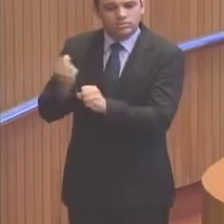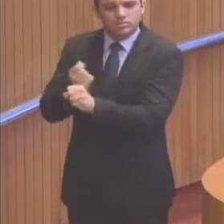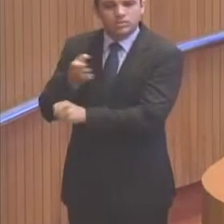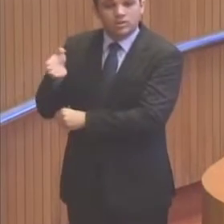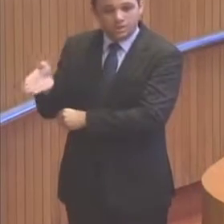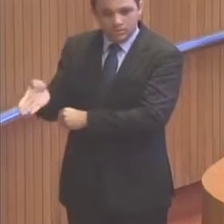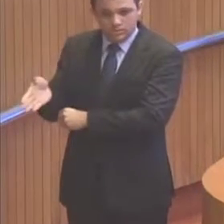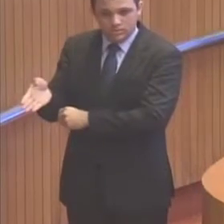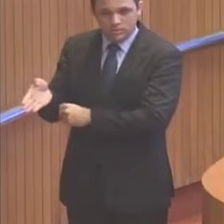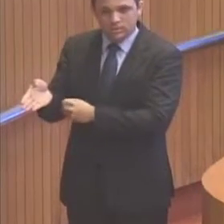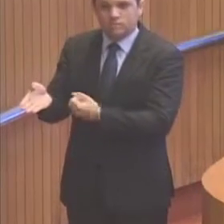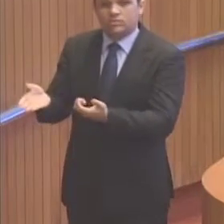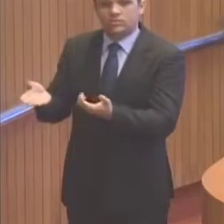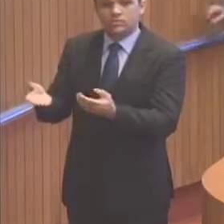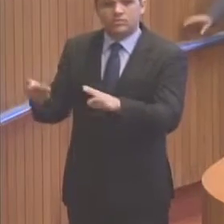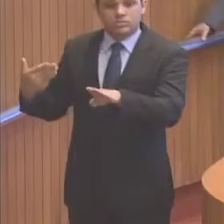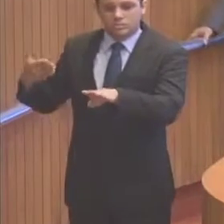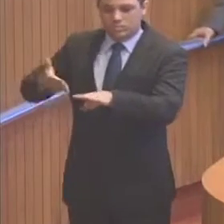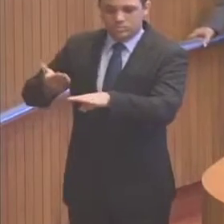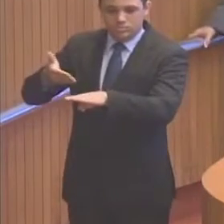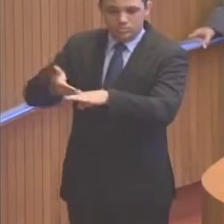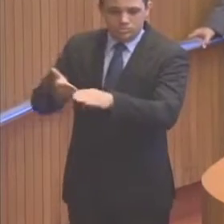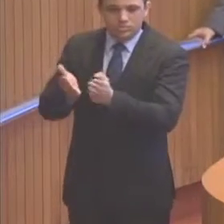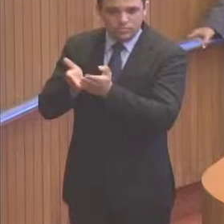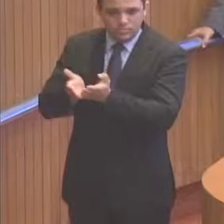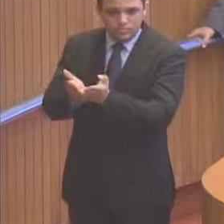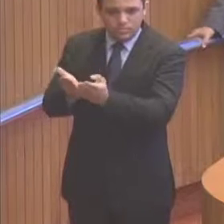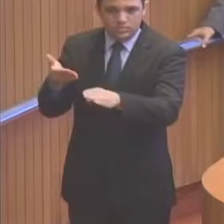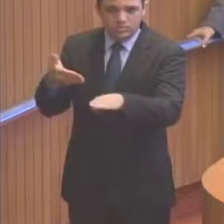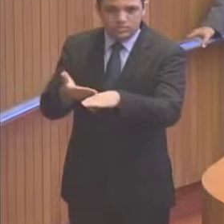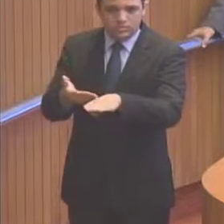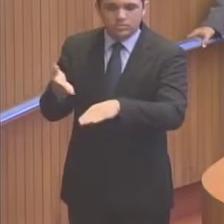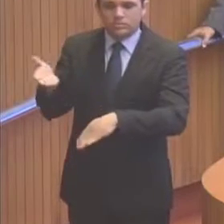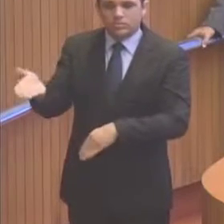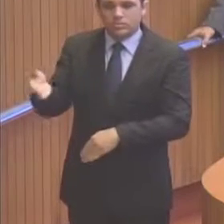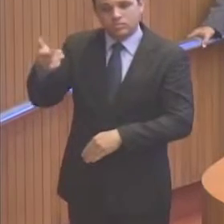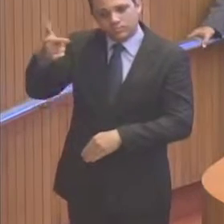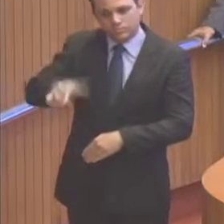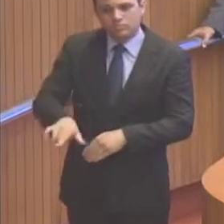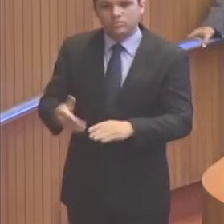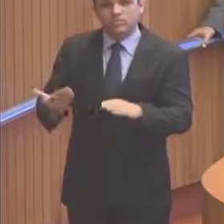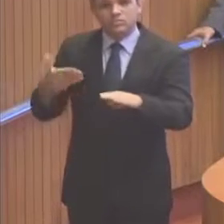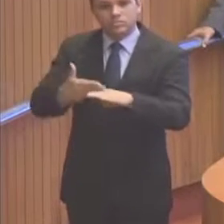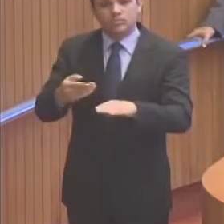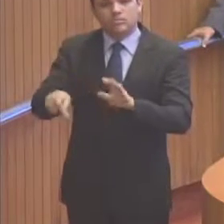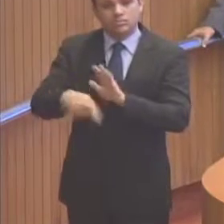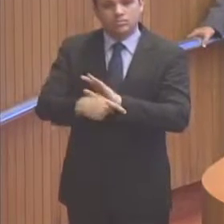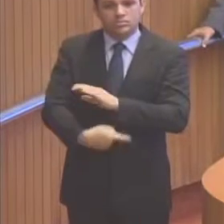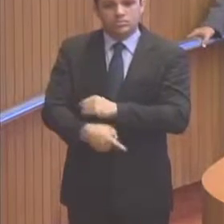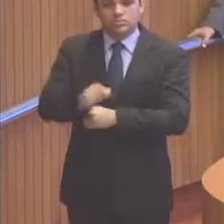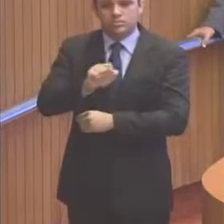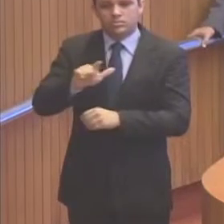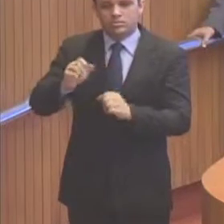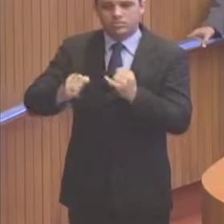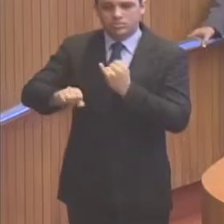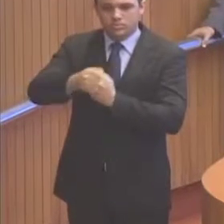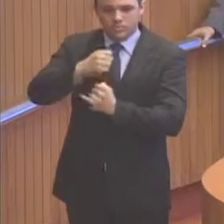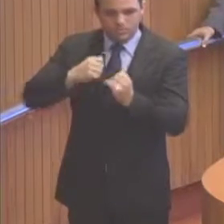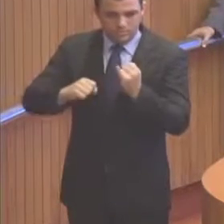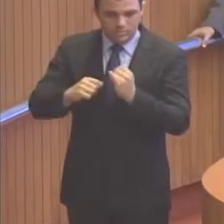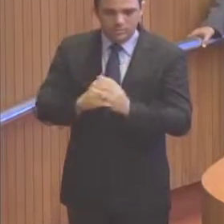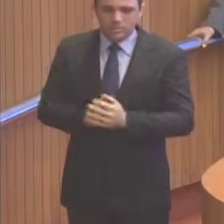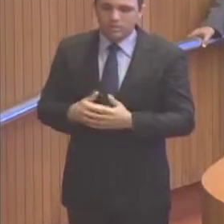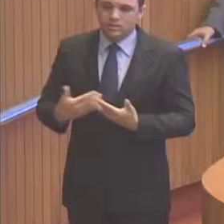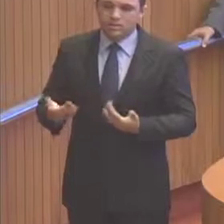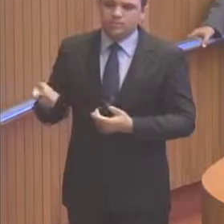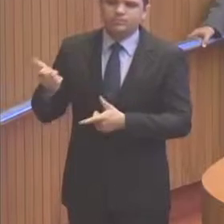um terminal portuário, mais um porto na ilha de São Luís. E o conflito